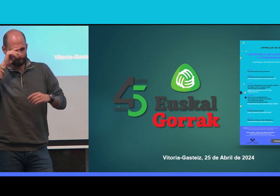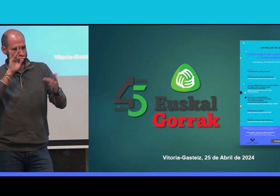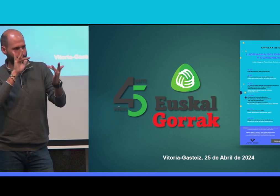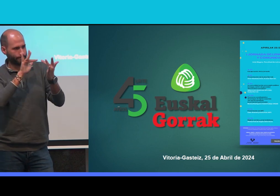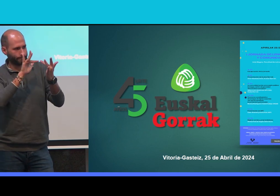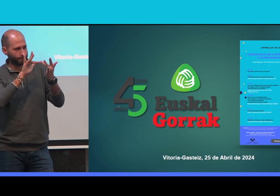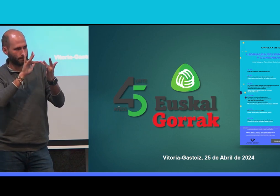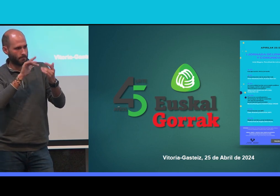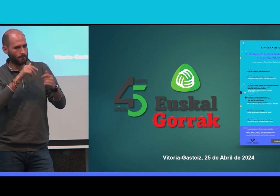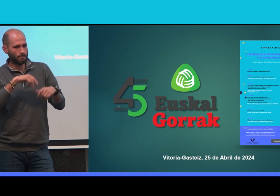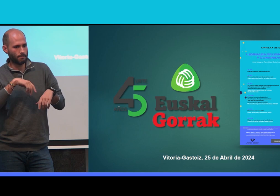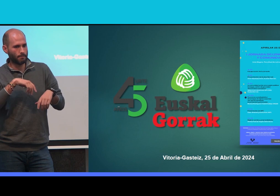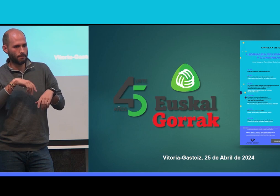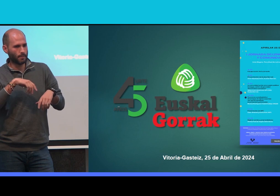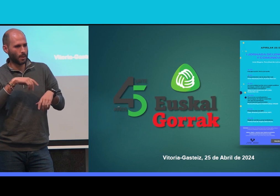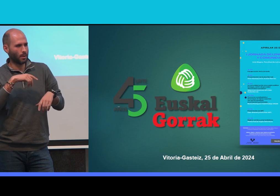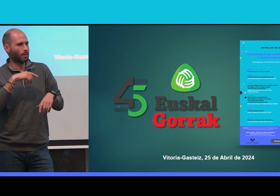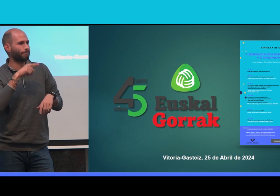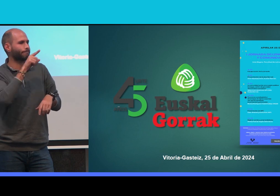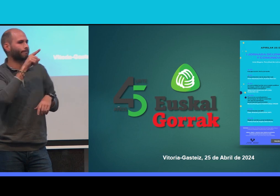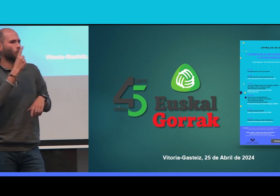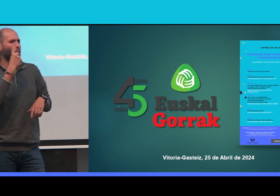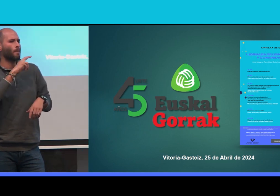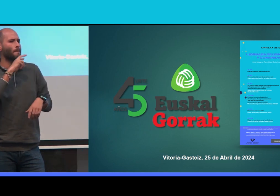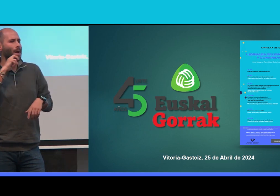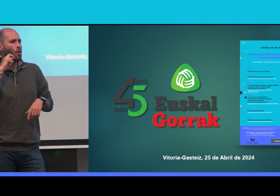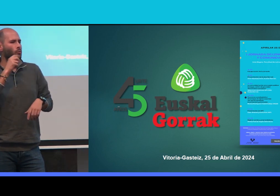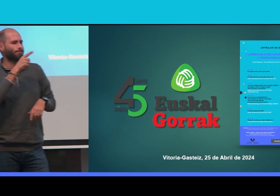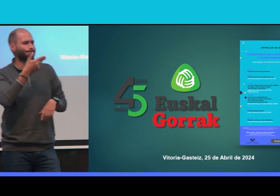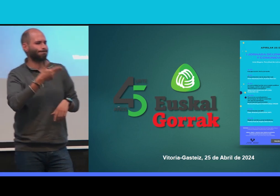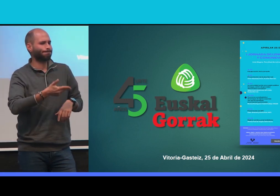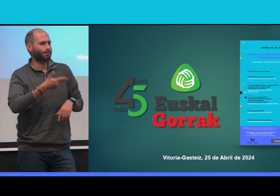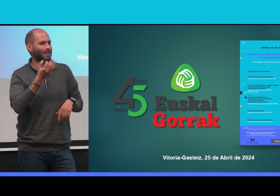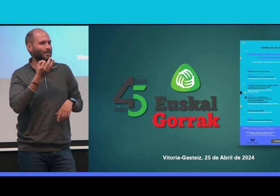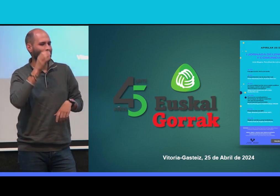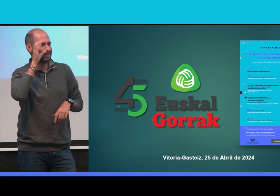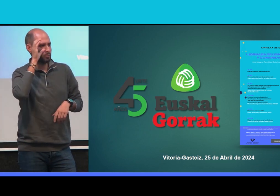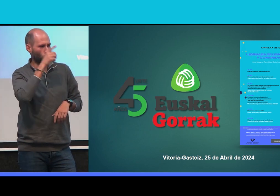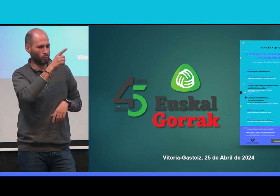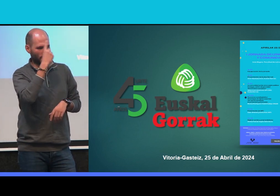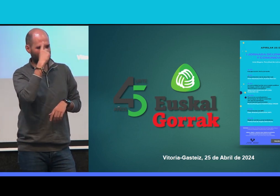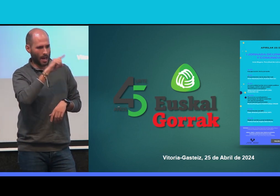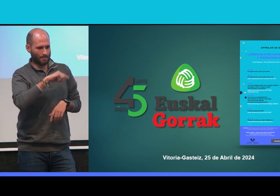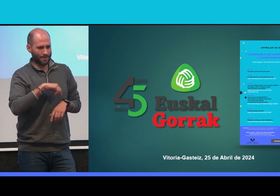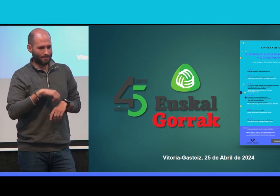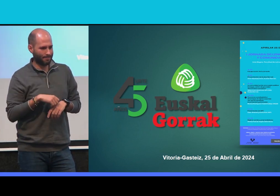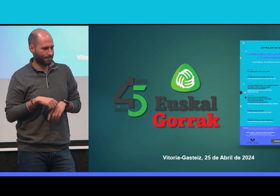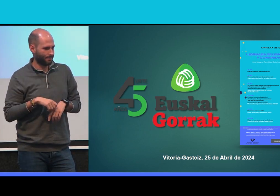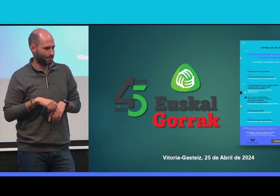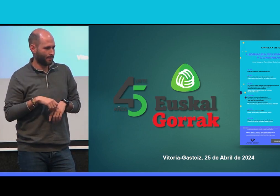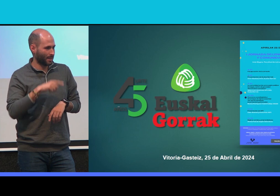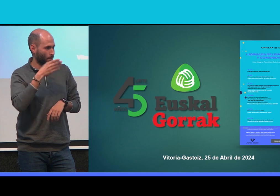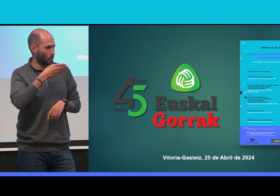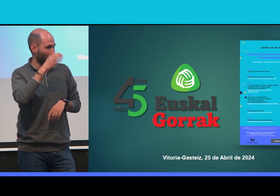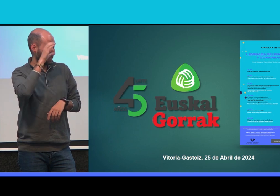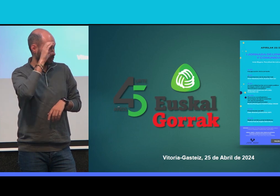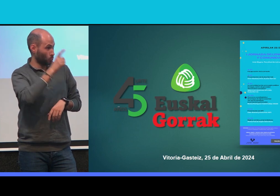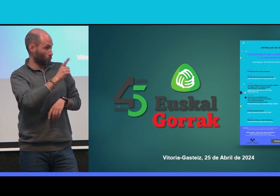que se tienen que enfrentar, cuáles son las preocupaciones. Entonces, es muy importante el valor de la escucha y ese